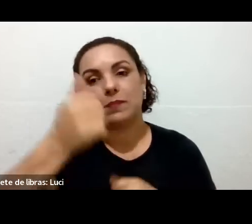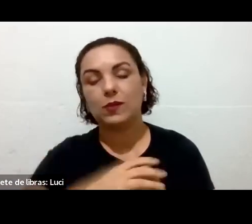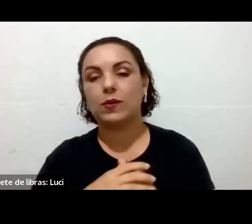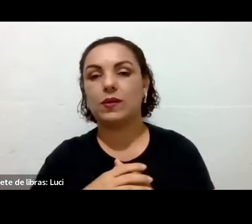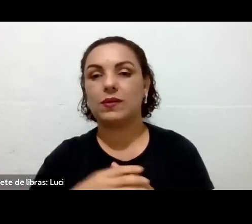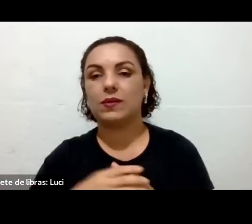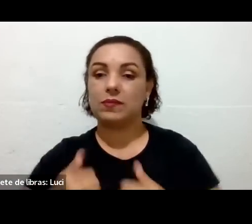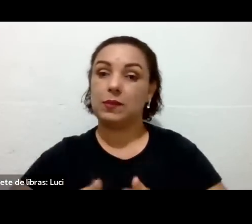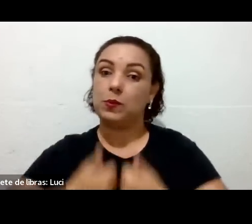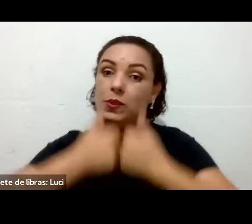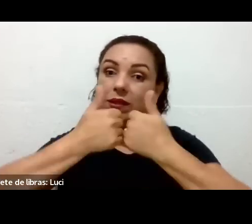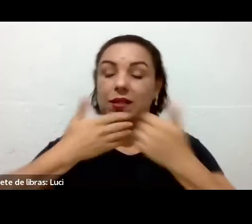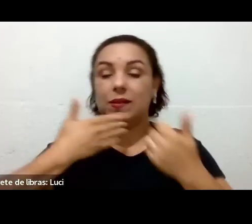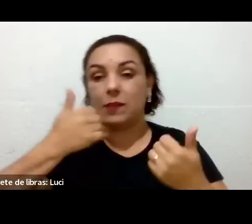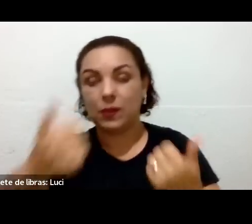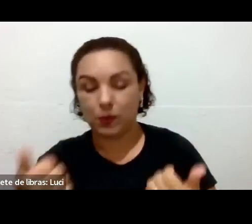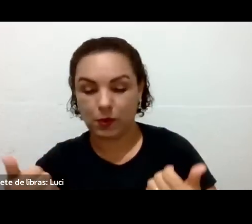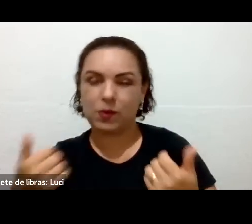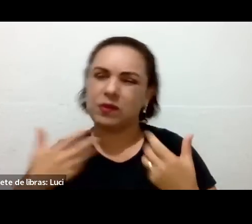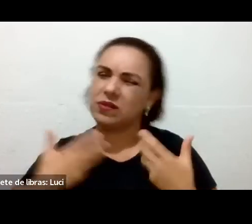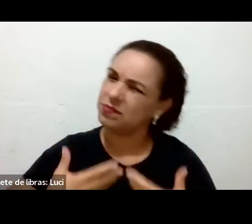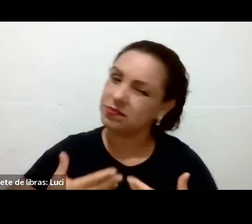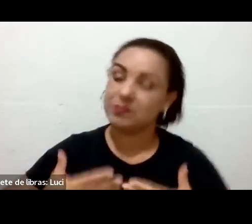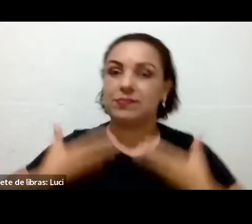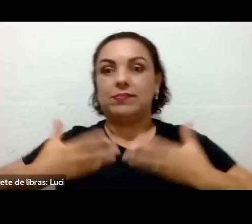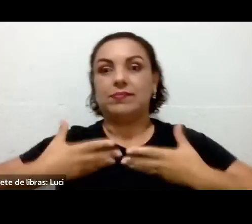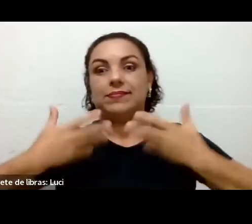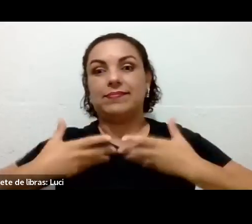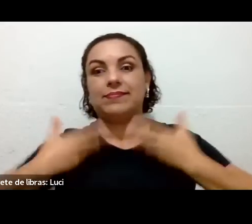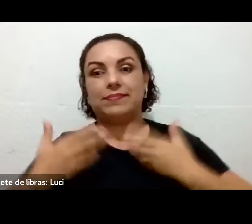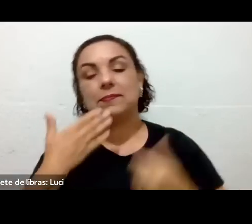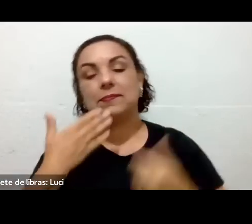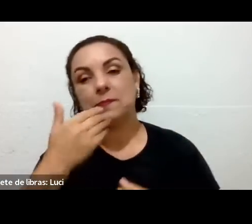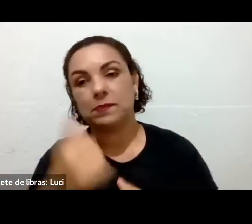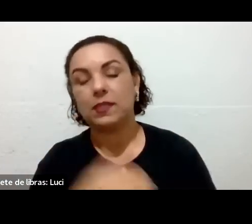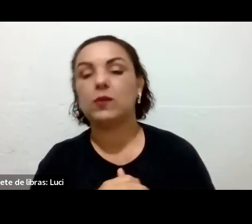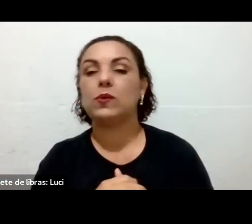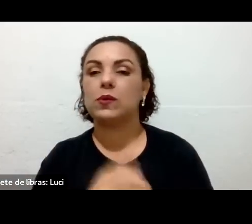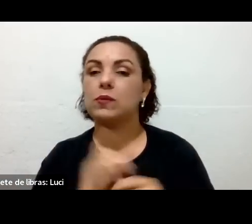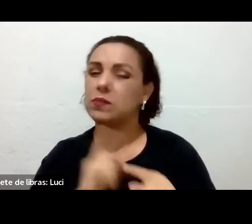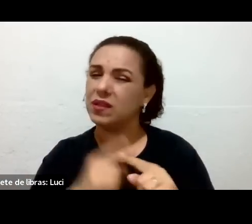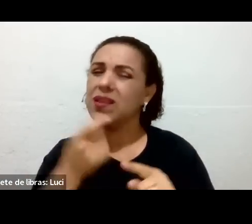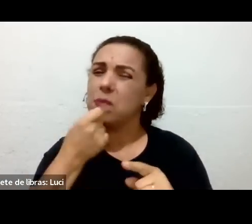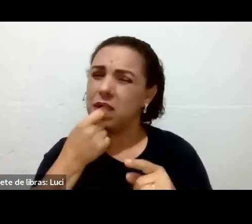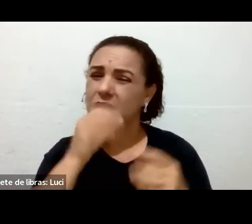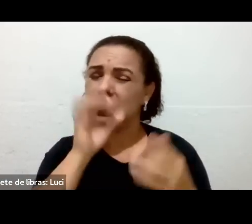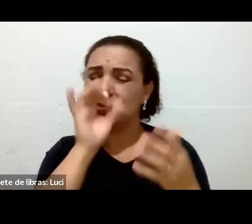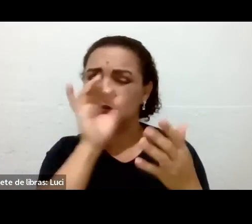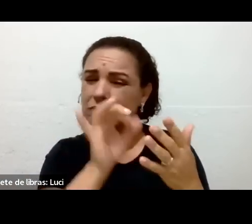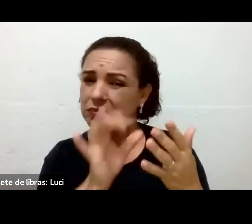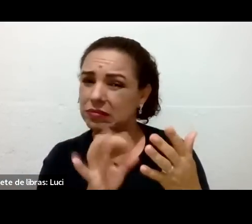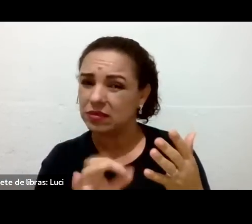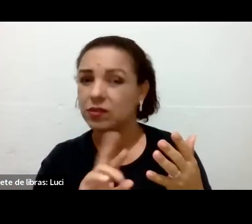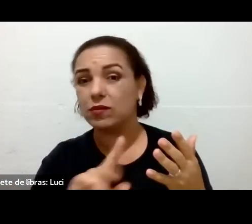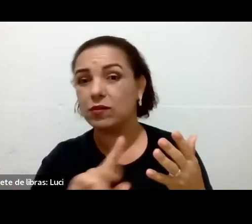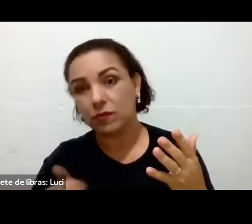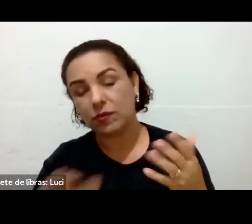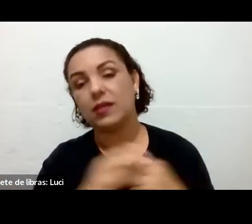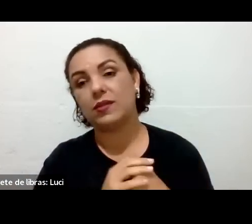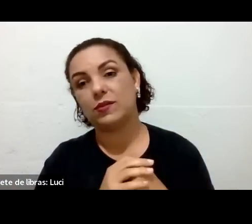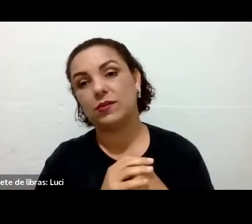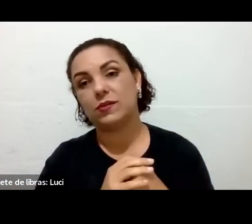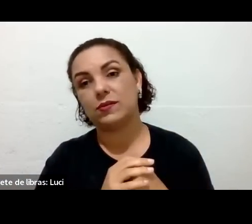mais disposição, porque não é fácil a carga de remédio que essas pessoas tomam. Mas, talvez, não vai tirar nenhum.